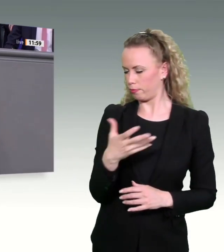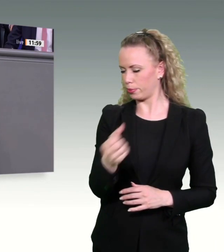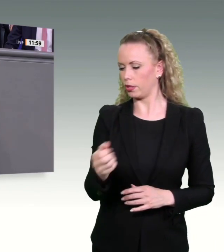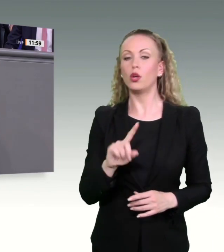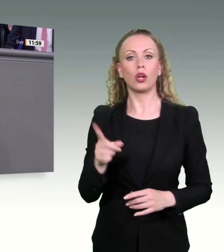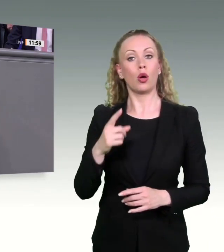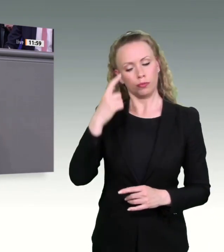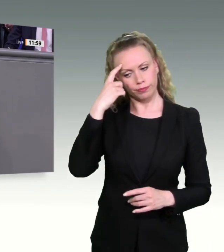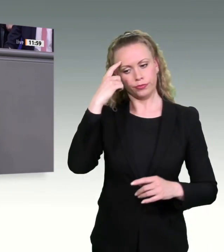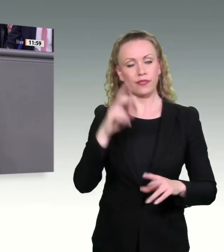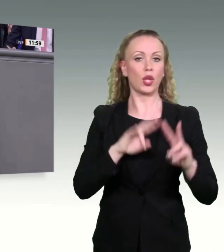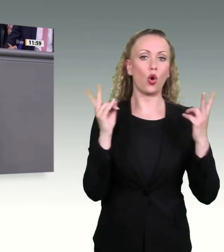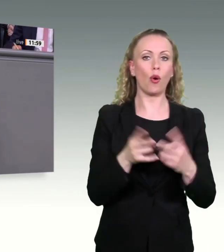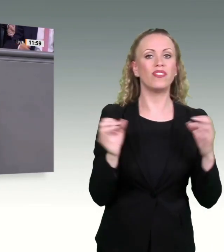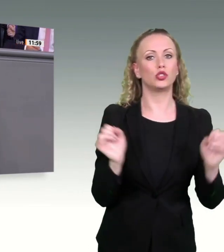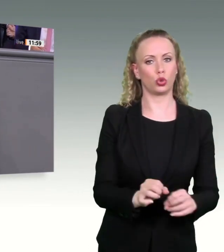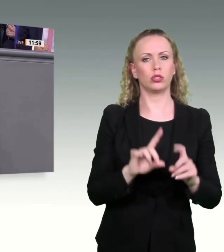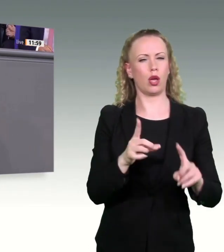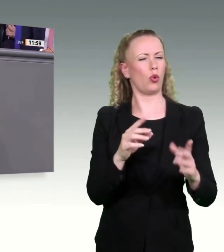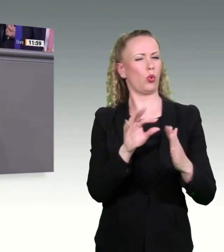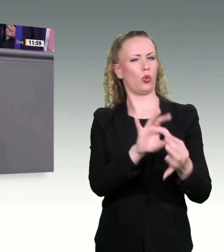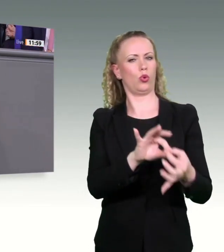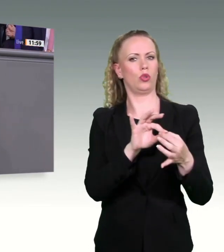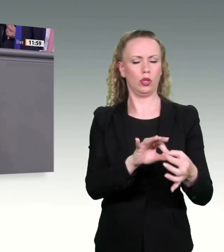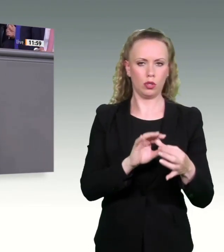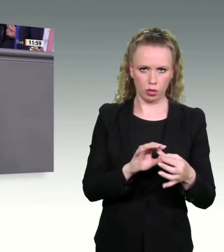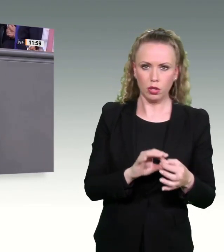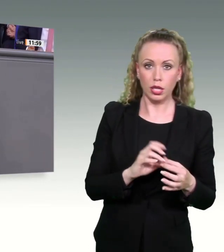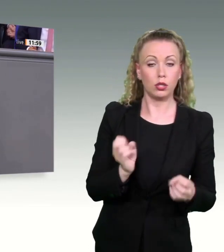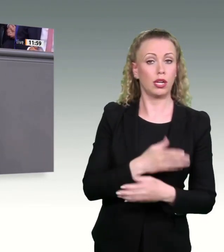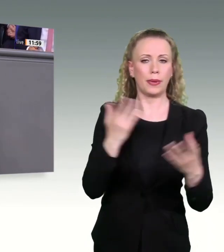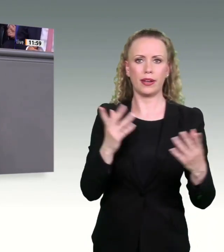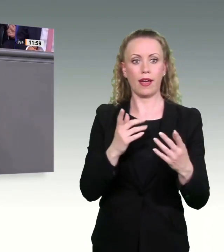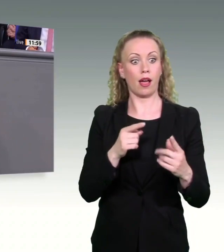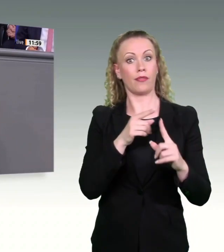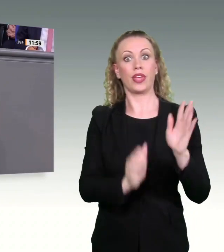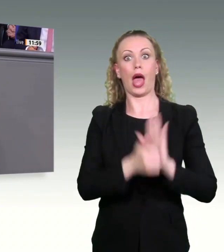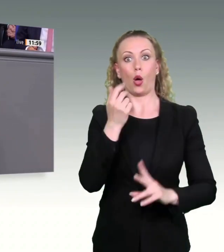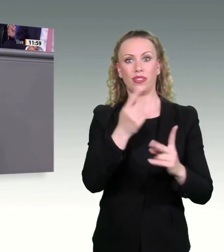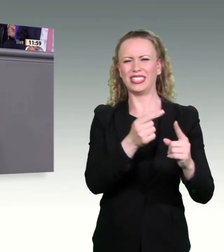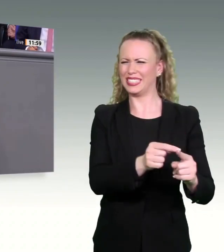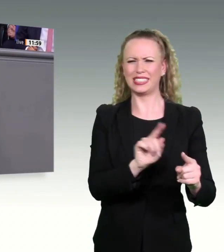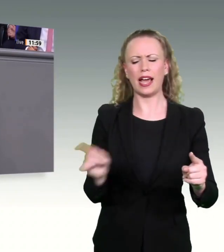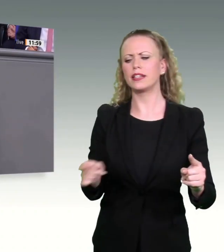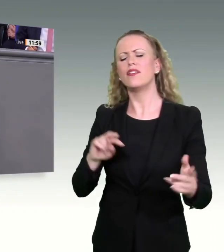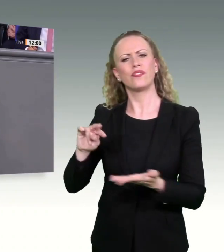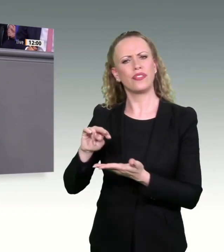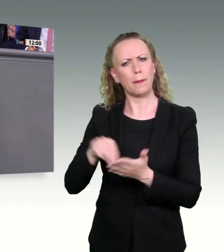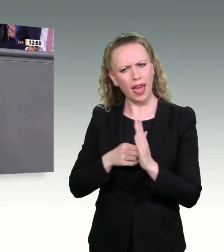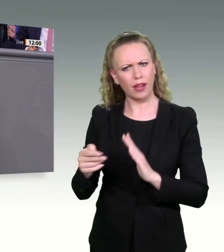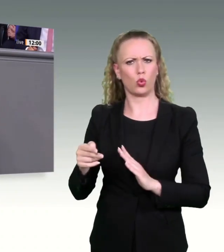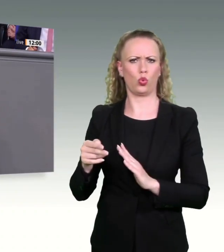zurückzufahren. Das kann aber doch nicht das Ziel sein. Wir können doch nicht auf Kosten von Umweltschutz die Planungsbeschleunigung voranbringen, sondern wir wollen doch